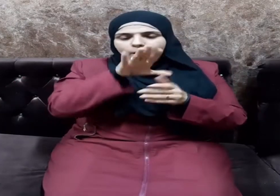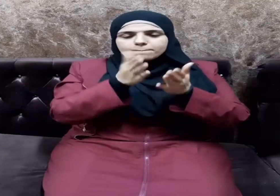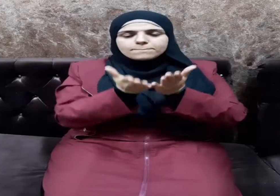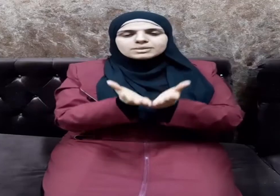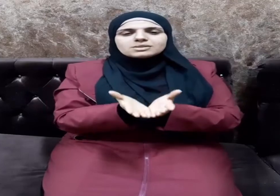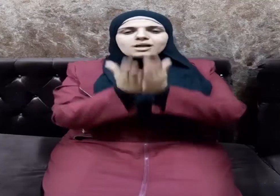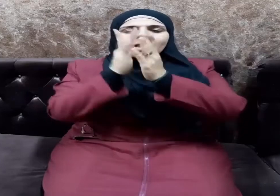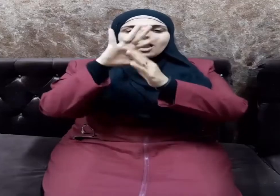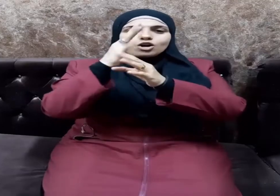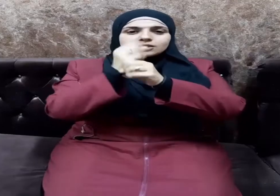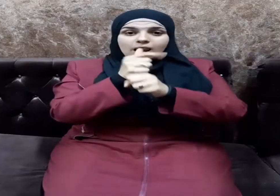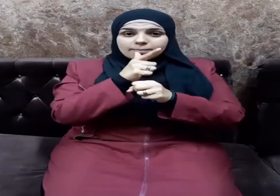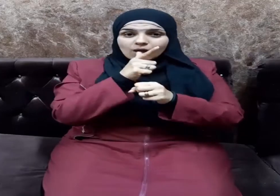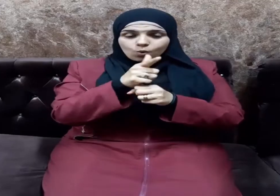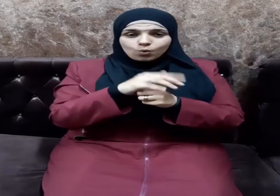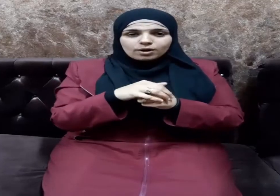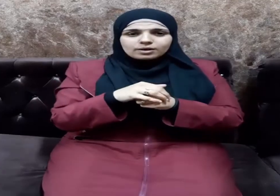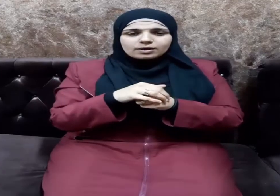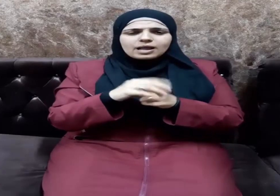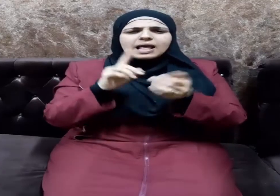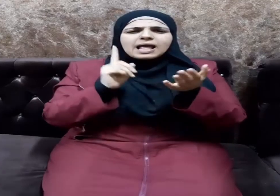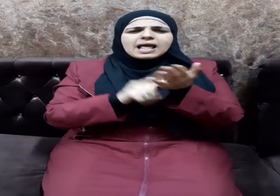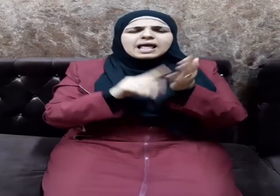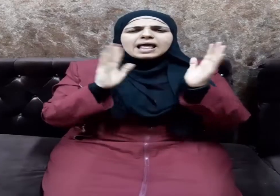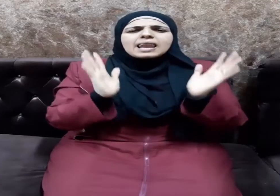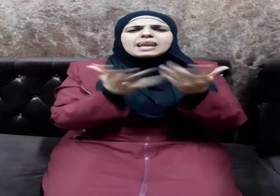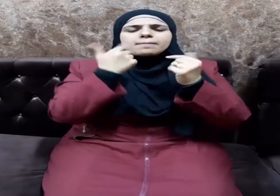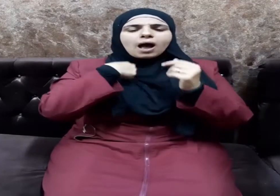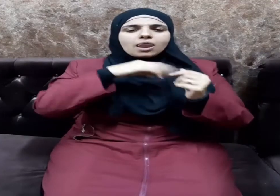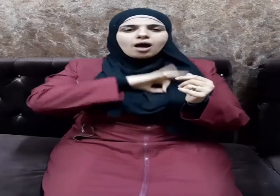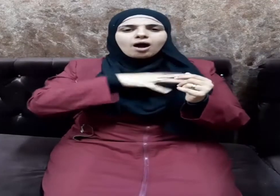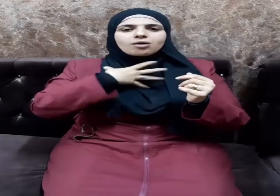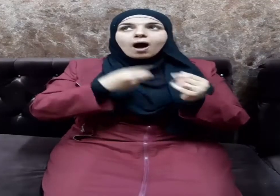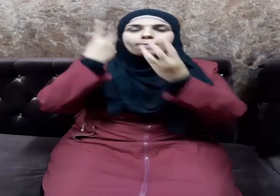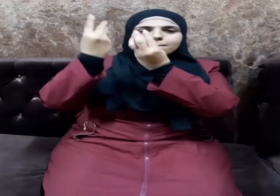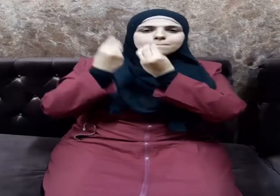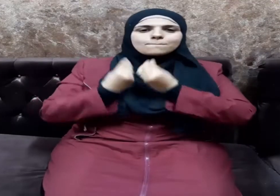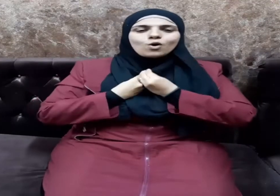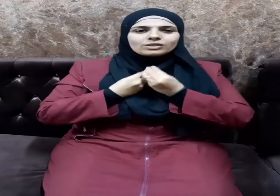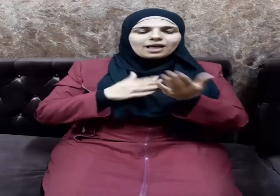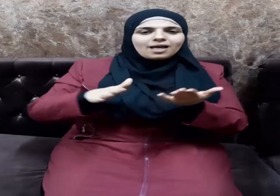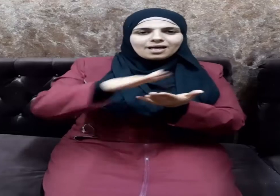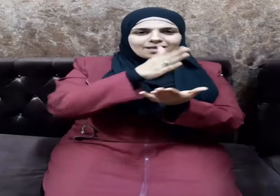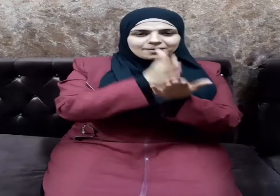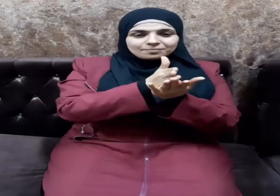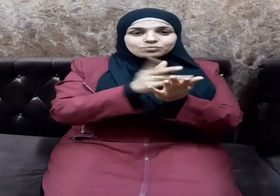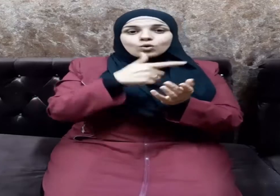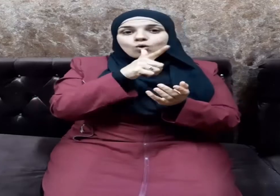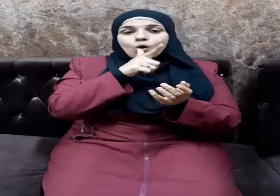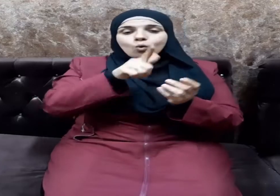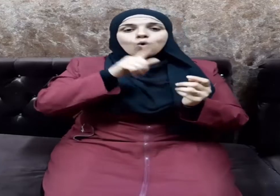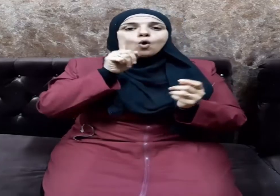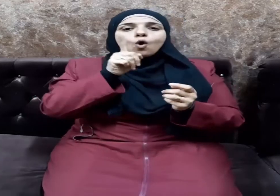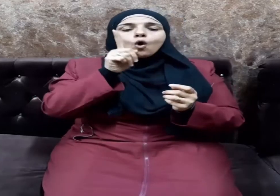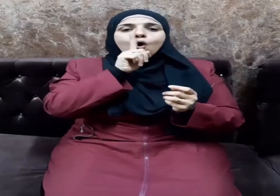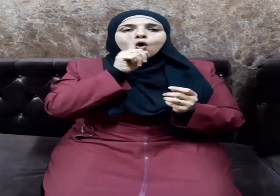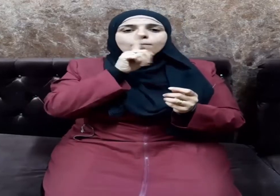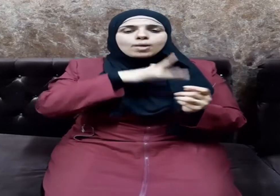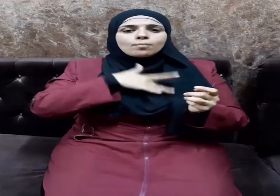الله عليه وسلم إنما أنا رحمة مهداة وتقول أم المؤمنين السيدة